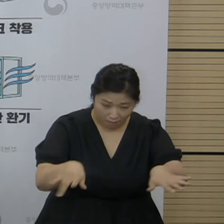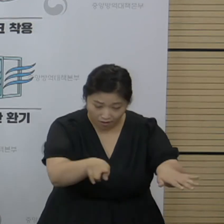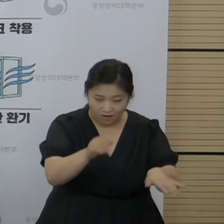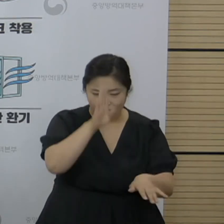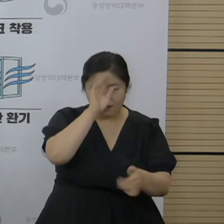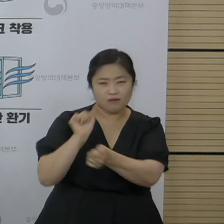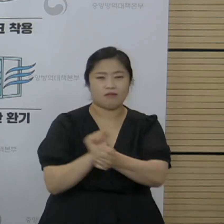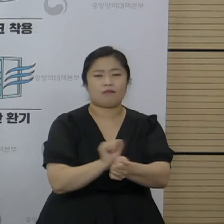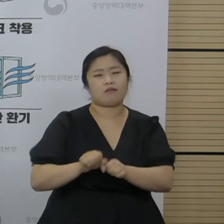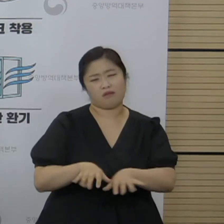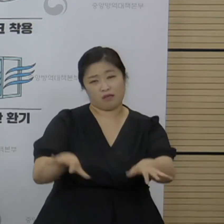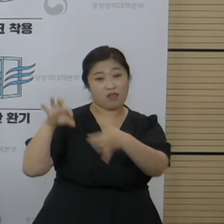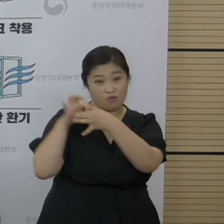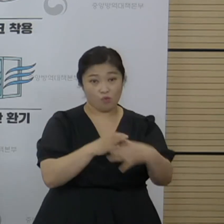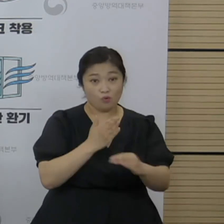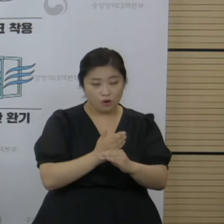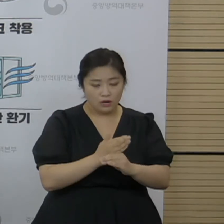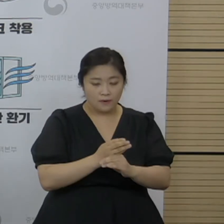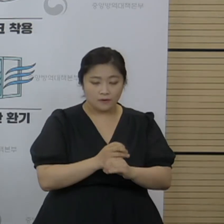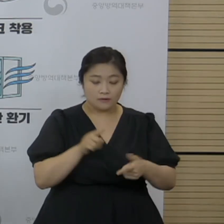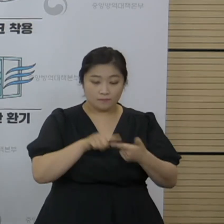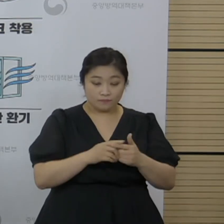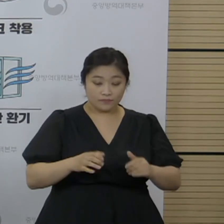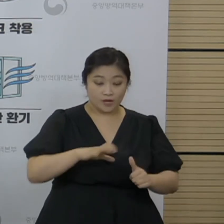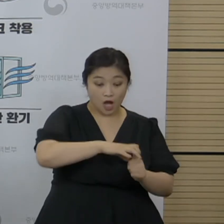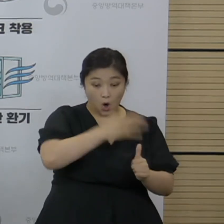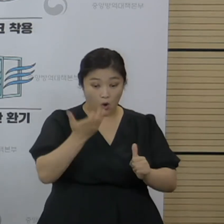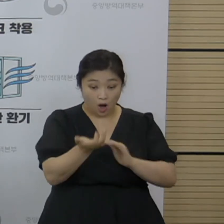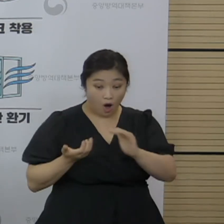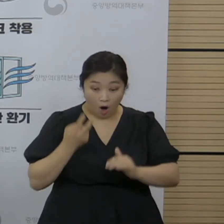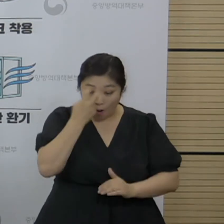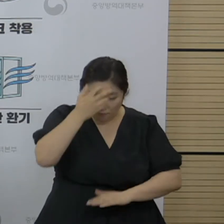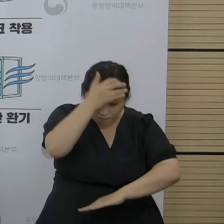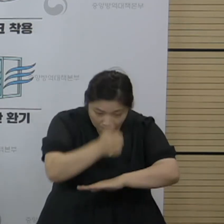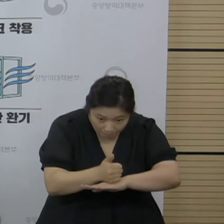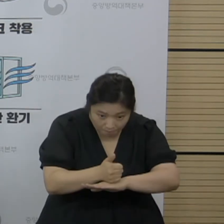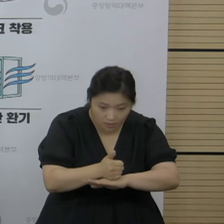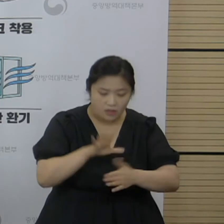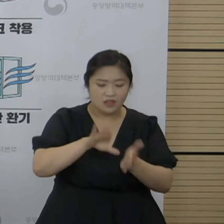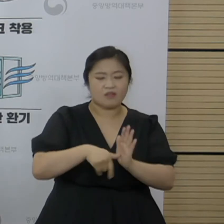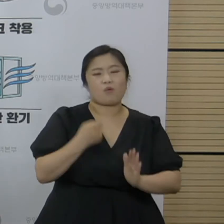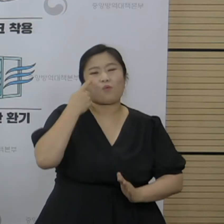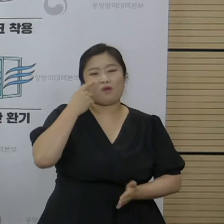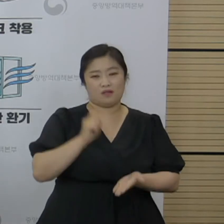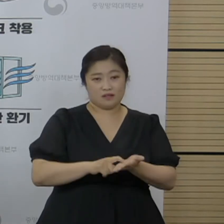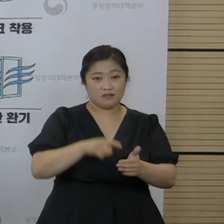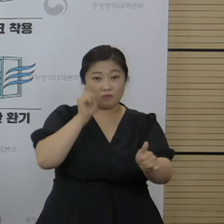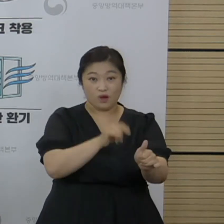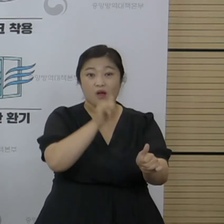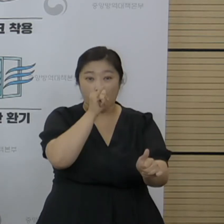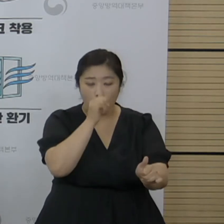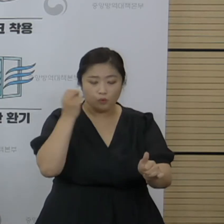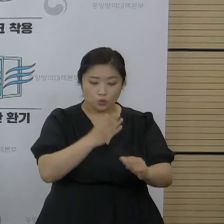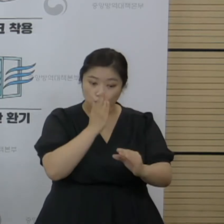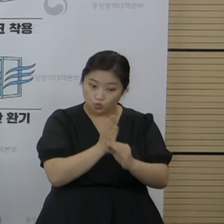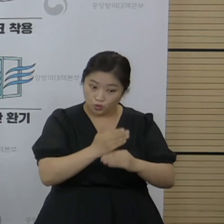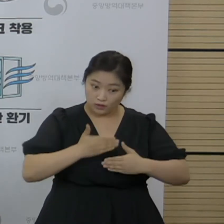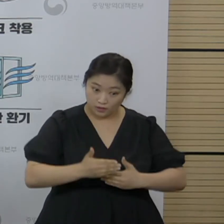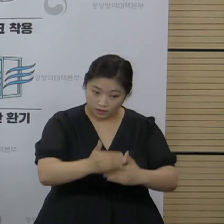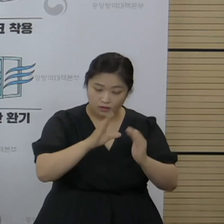발생을 했었고 그 다음에 격리 해제 점검사를 통해서 맨 마지막에 또 확인되는 부분들이 있었고 중간